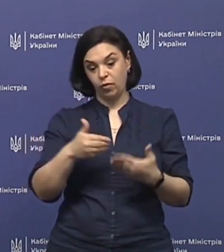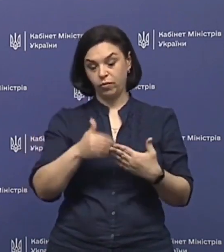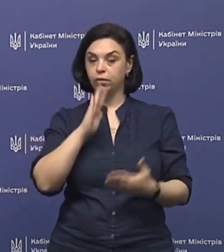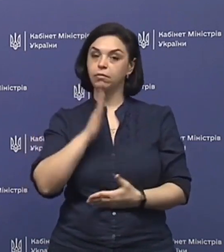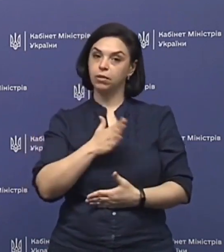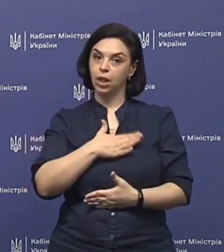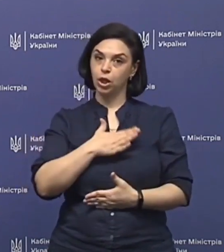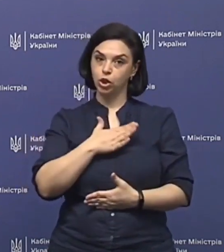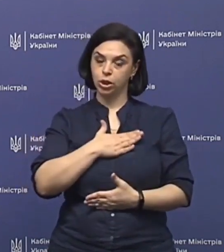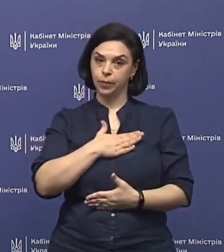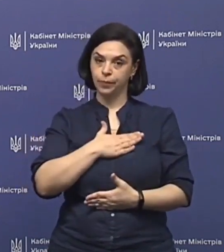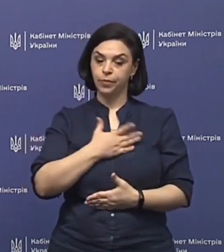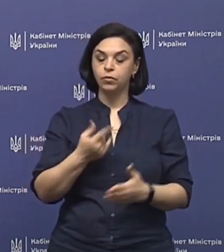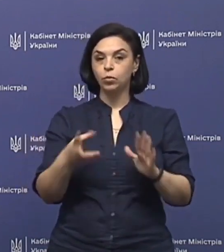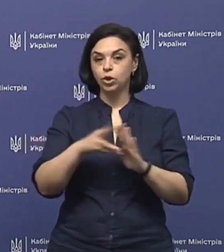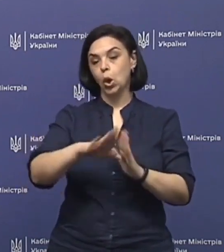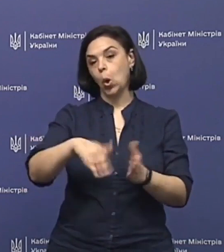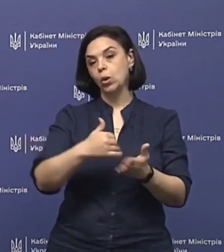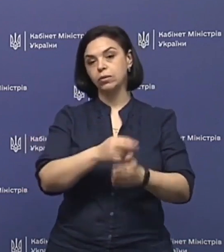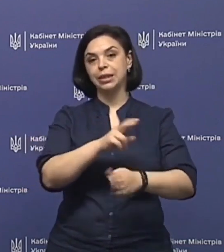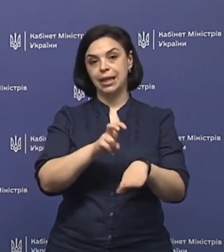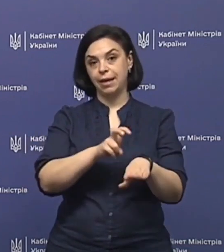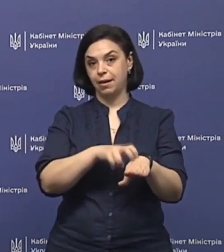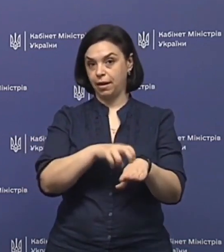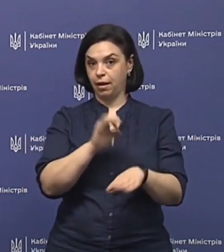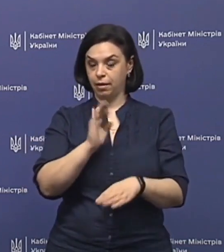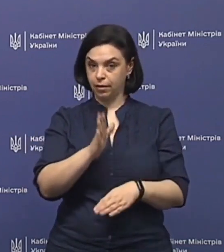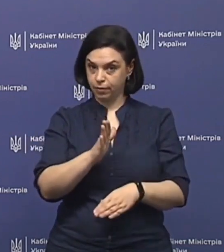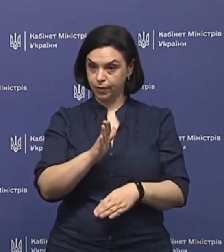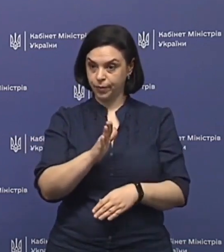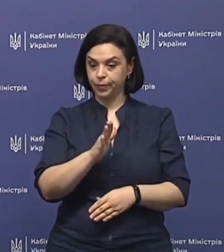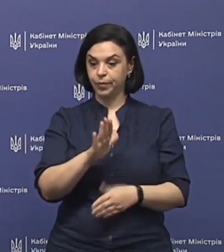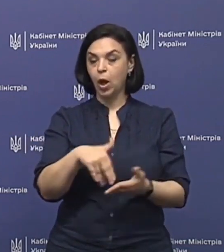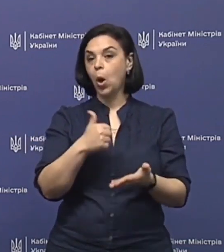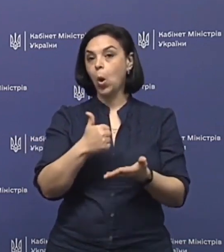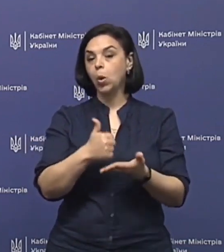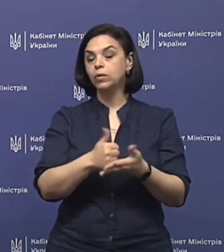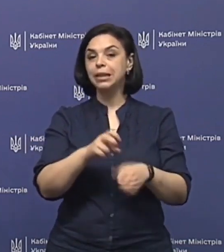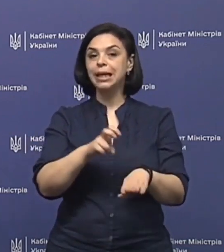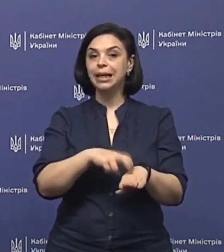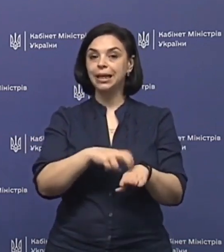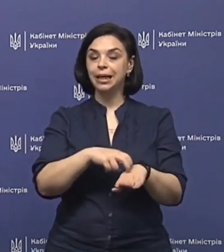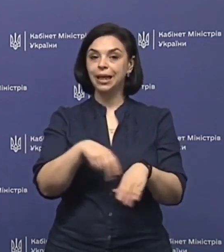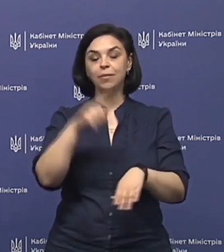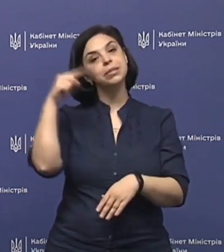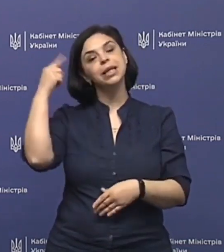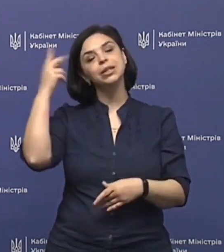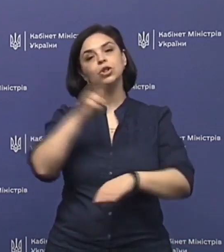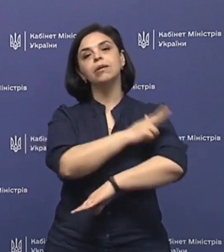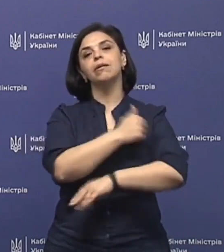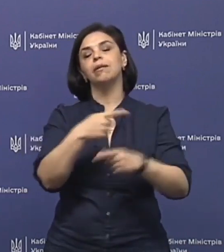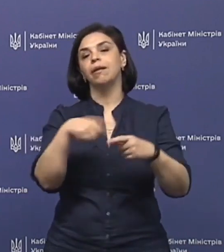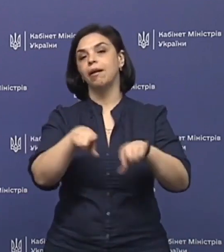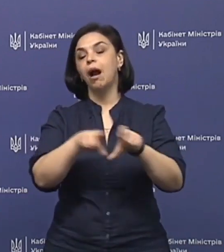наших головних лікарів психіатричних